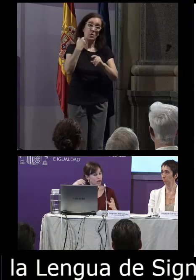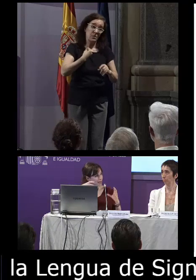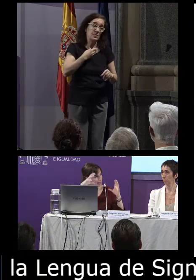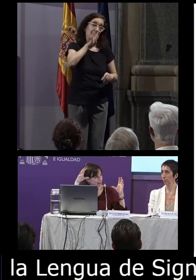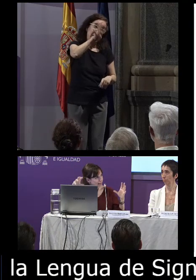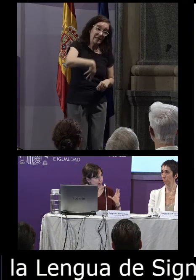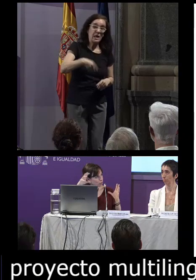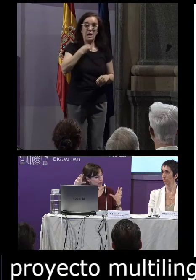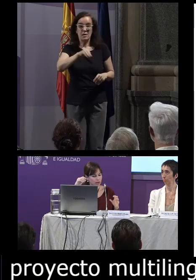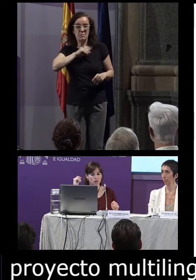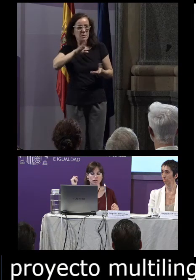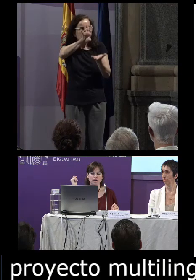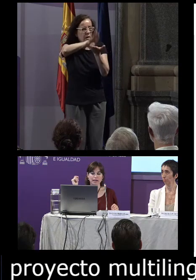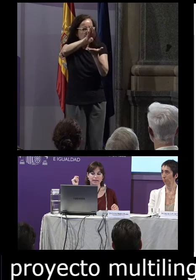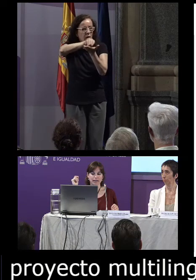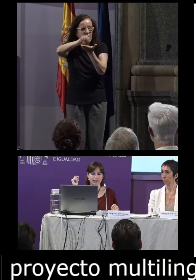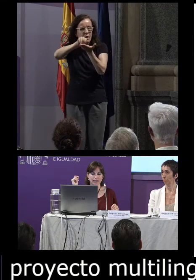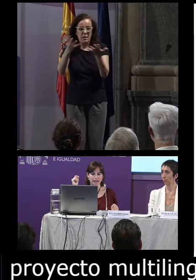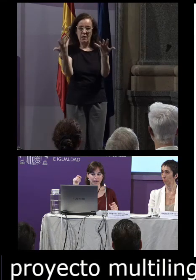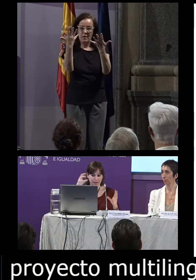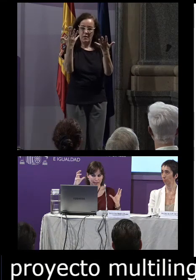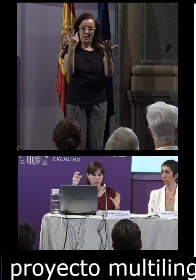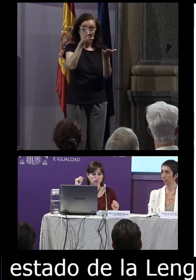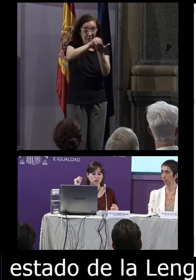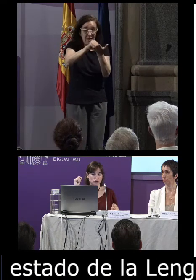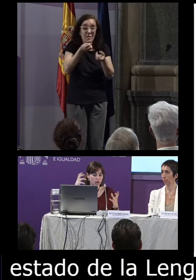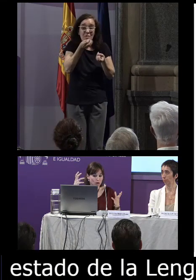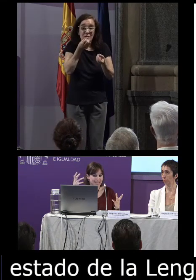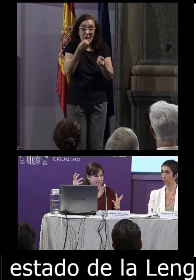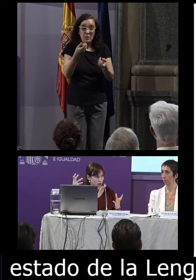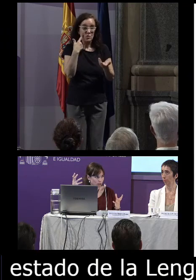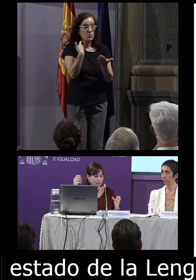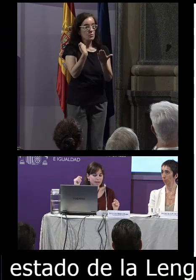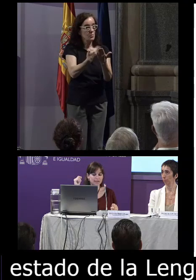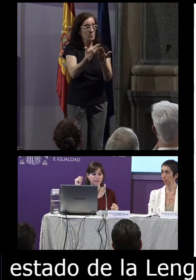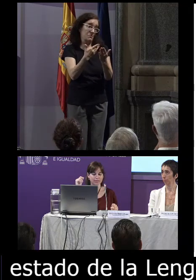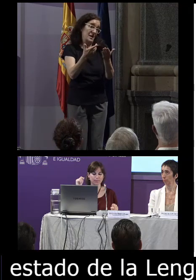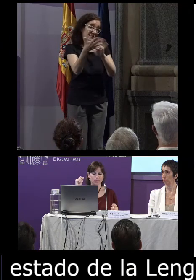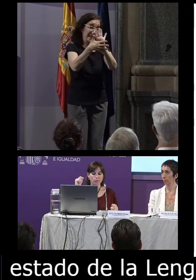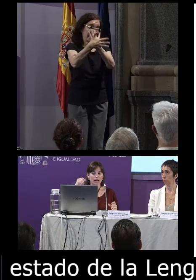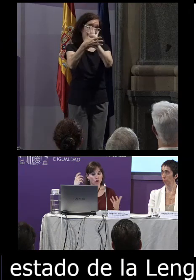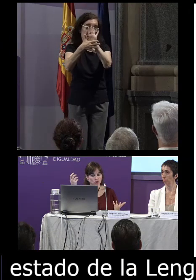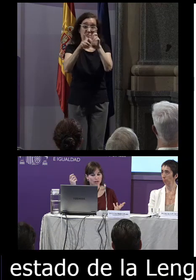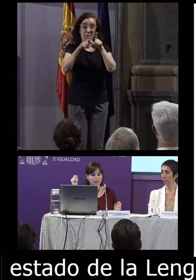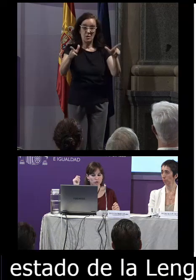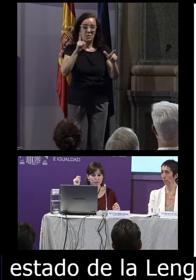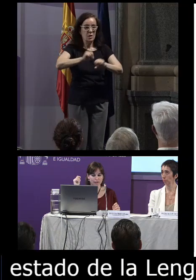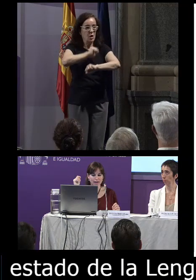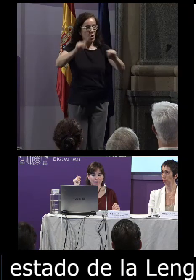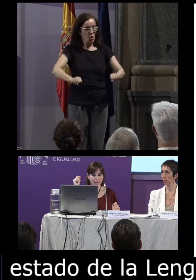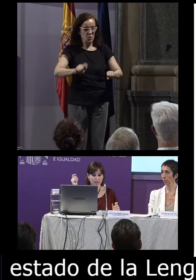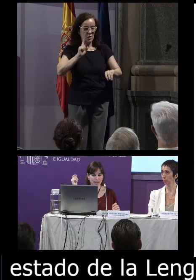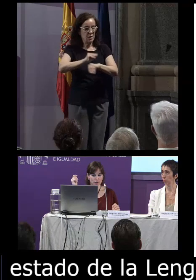española mediante esta recopilación de datos de muestras lingüísticas consolidar y